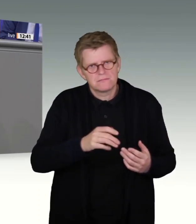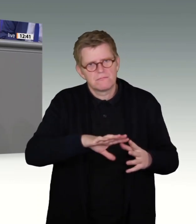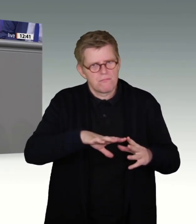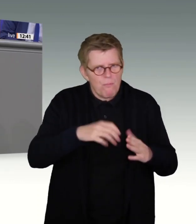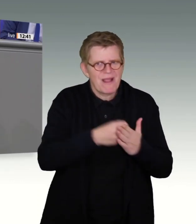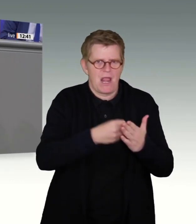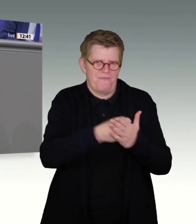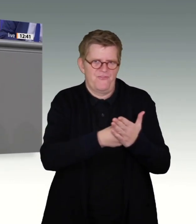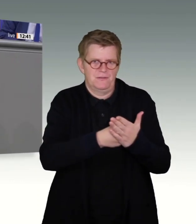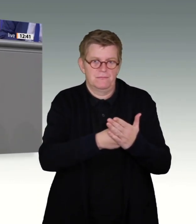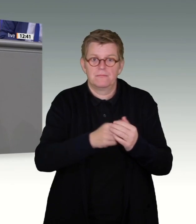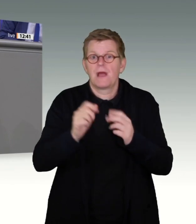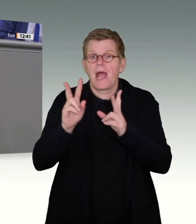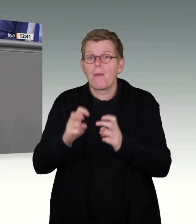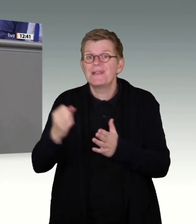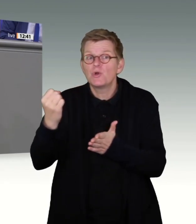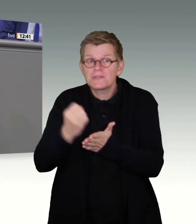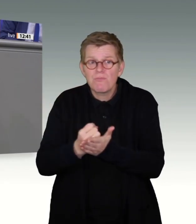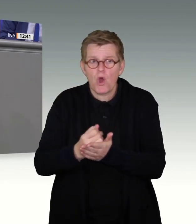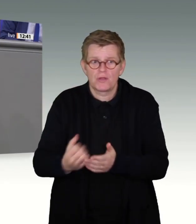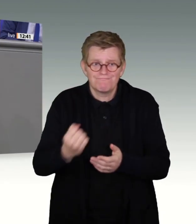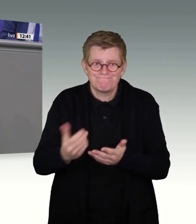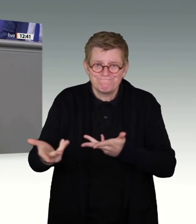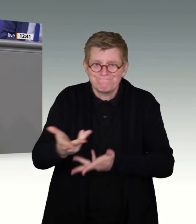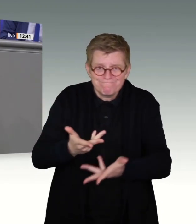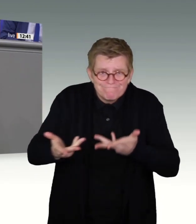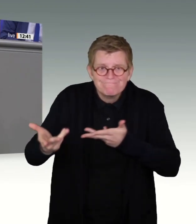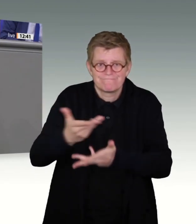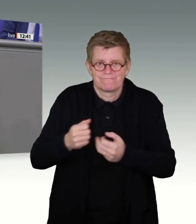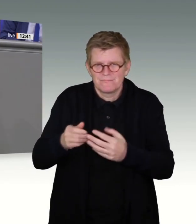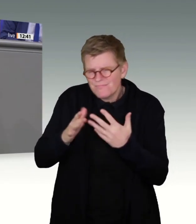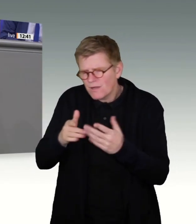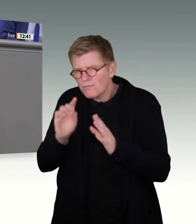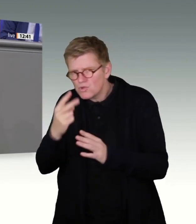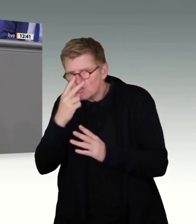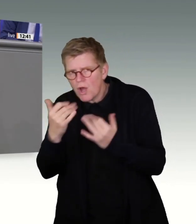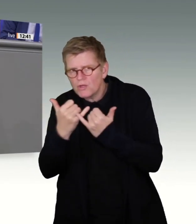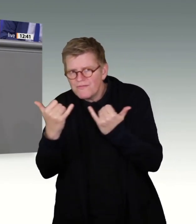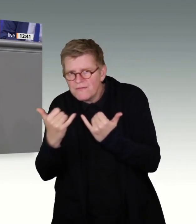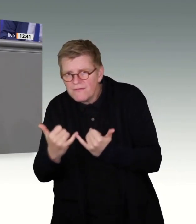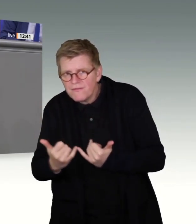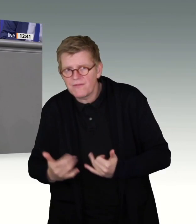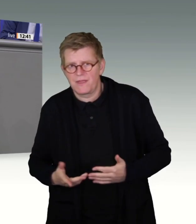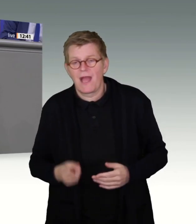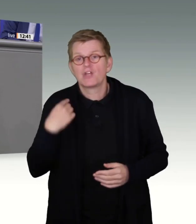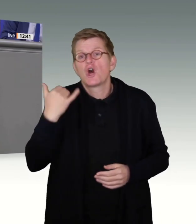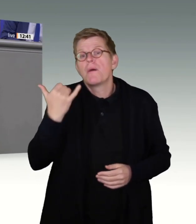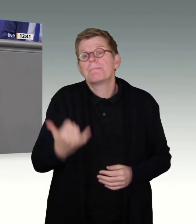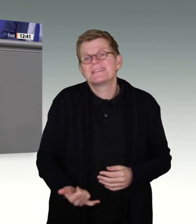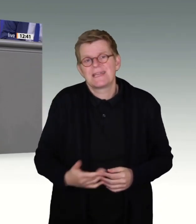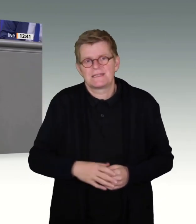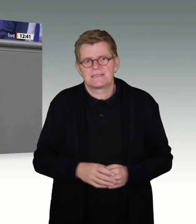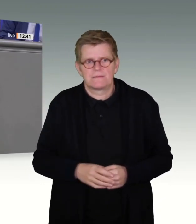um eben in der Praxis technisch umsetzbare und gute Instrumente zu finden und zu schaffen, die es bisher so